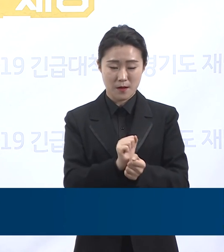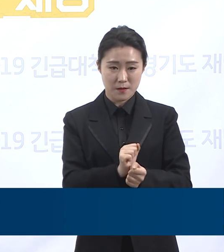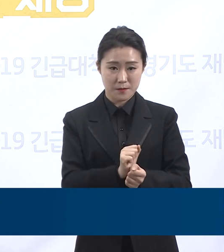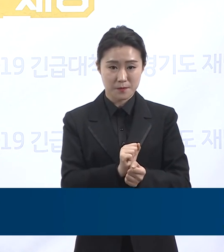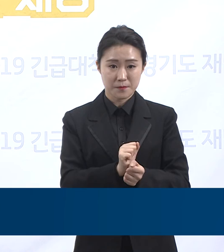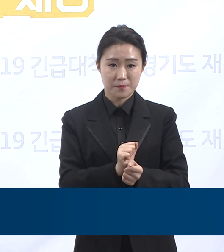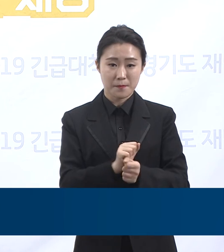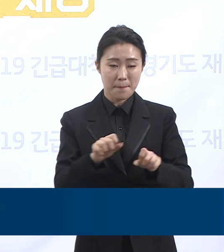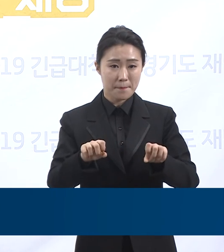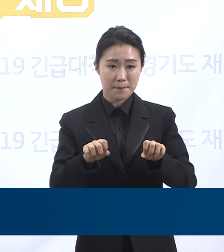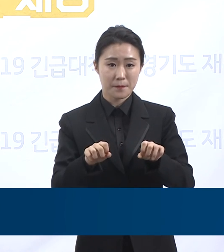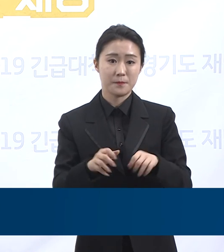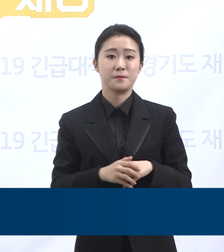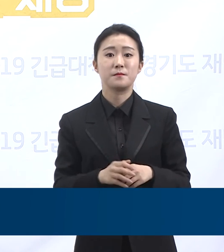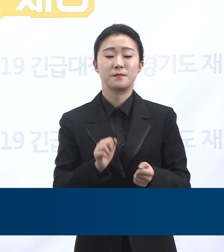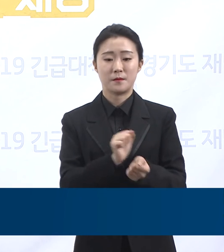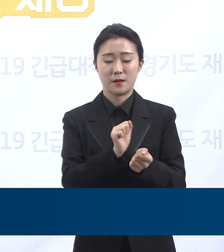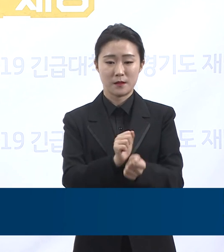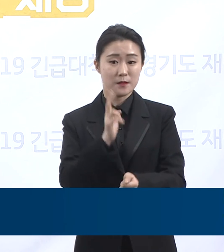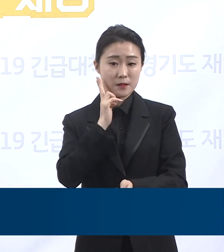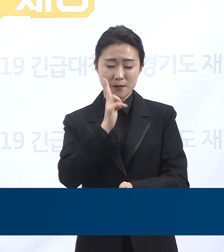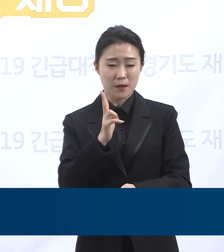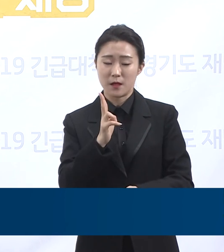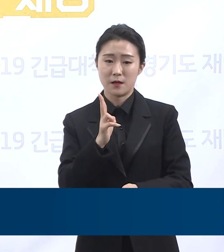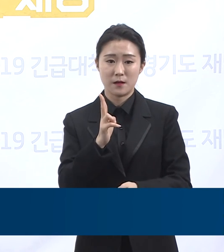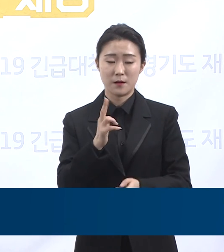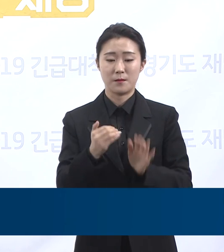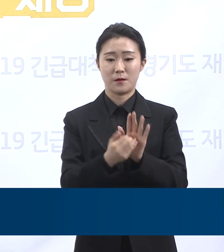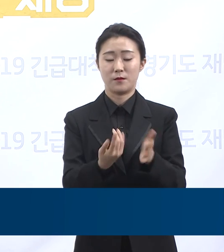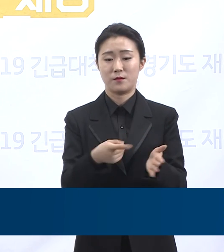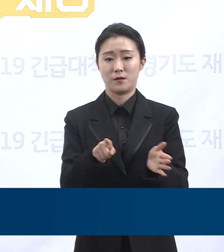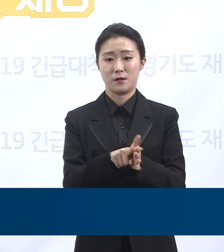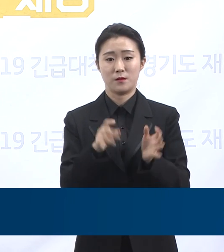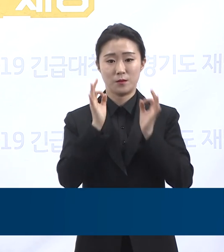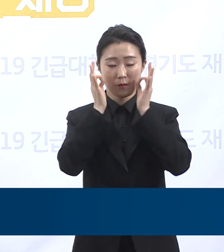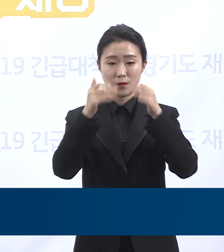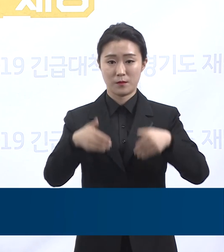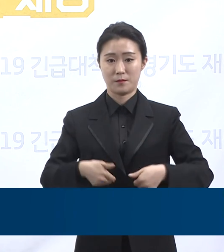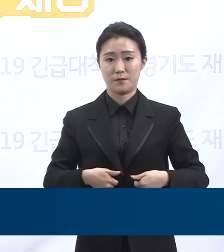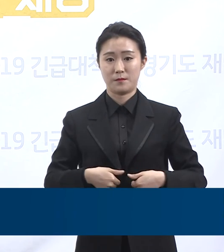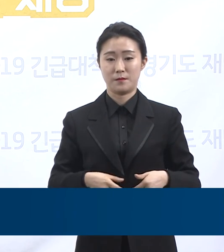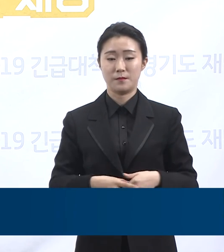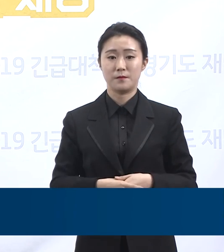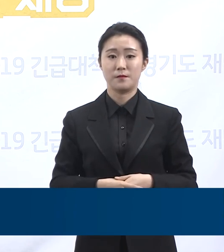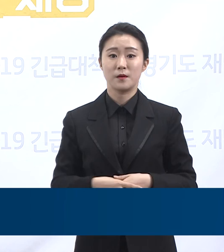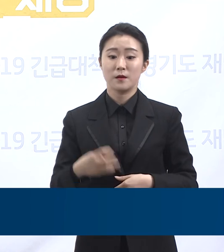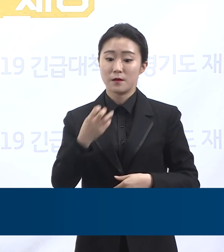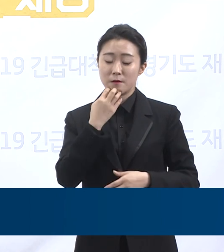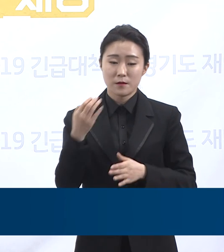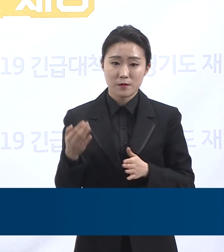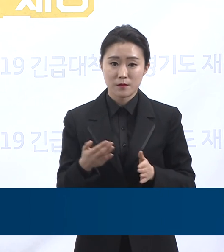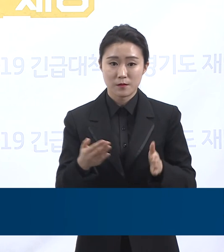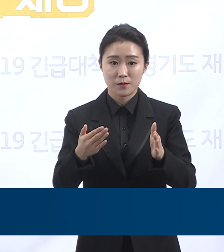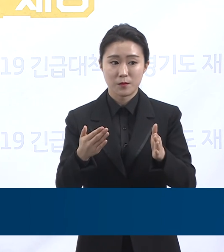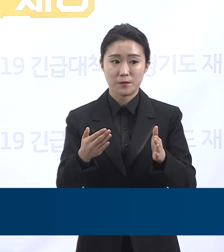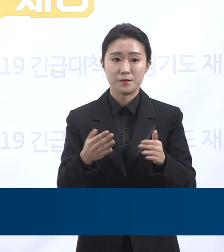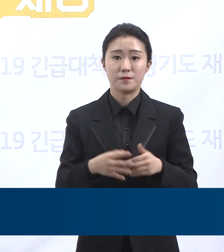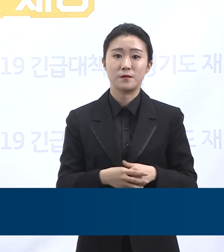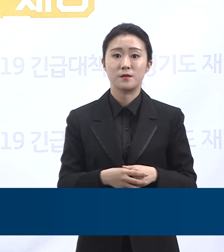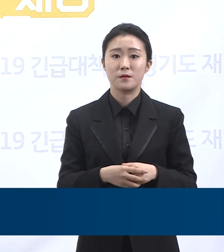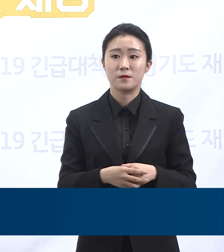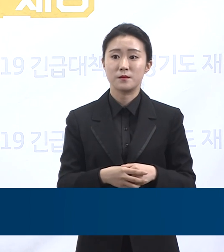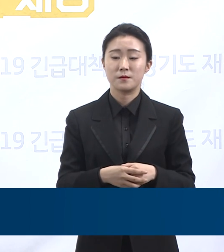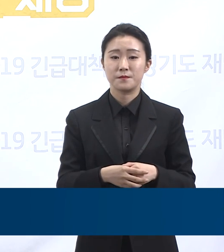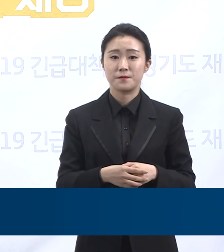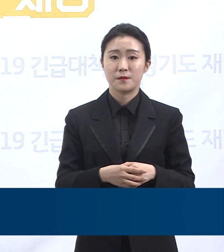아울러 코로나 유행 소강 흐름 속에서 경기도가 중환자 병상 자원 확보를 위해 심혈을 기울이는 이유는 필요시 즉각적인